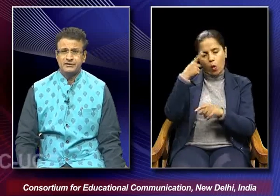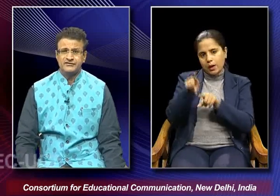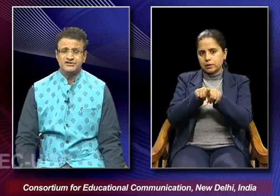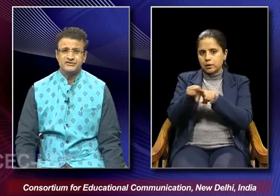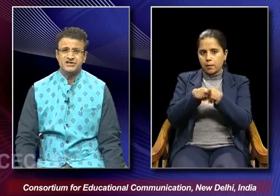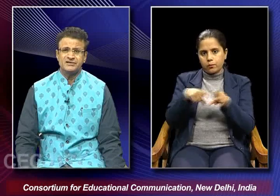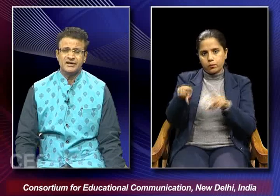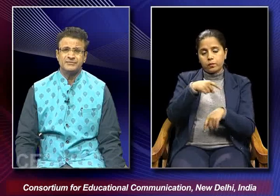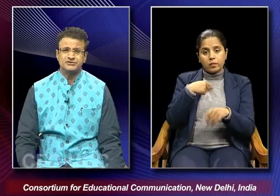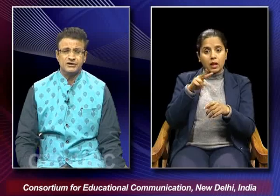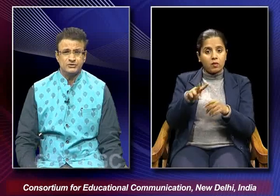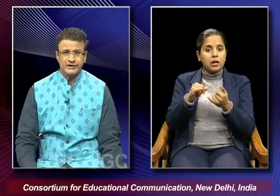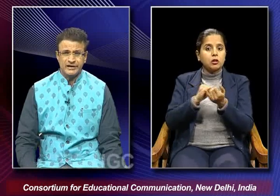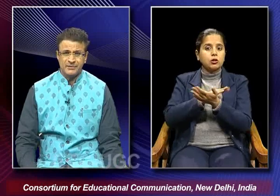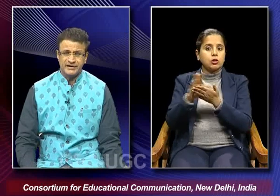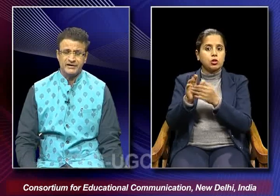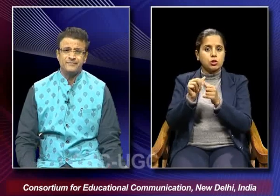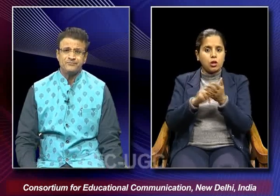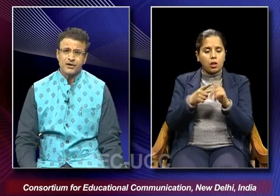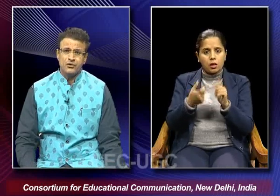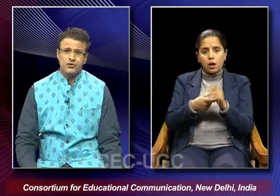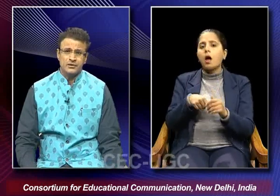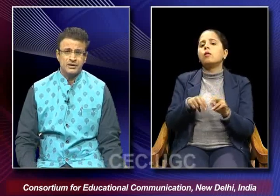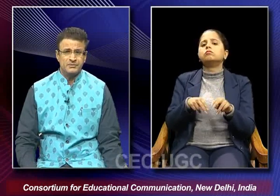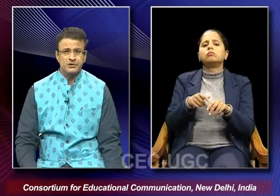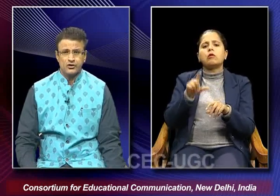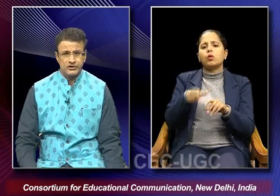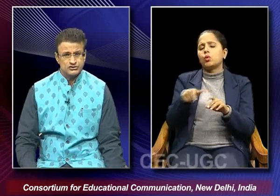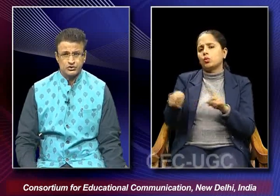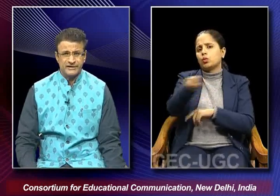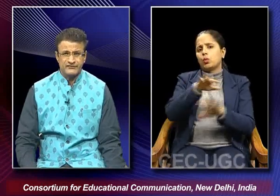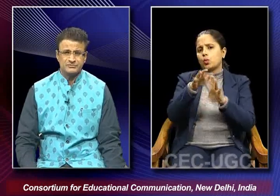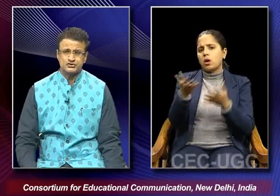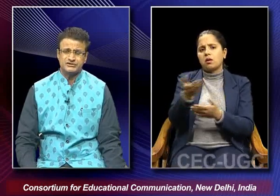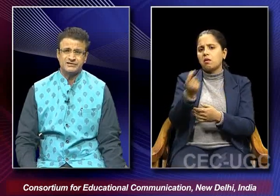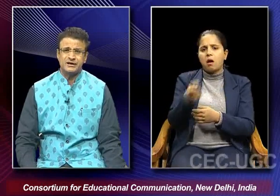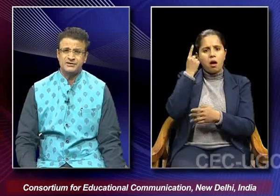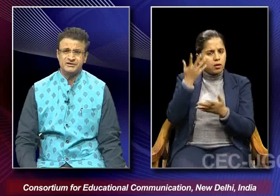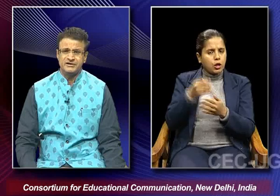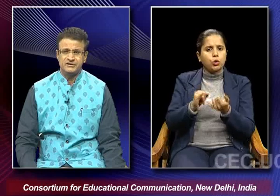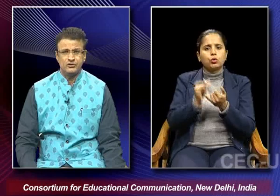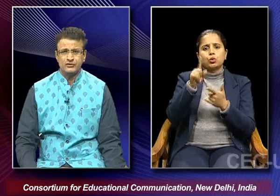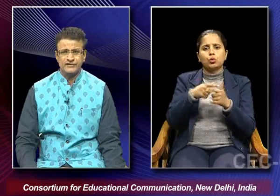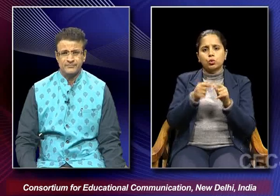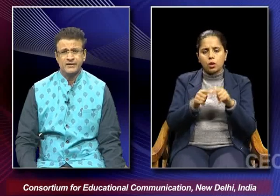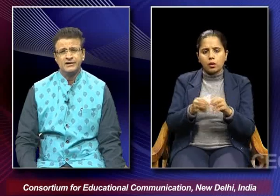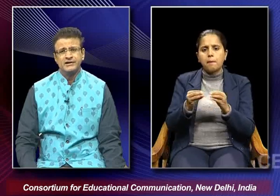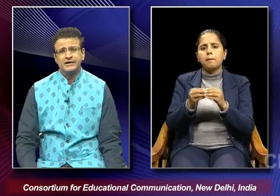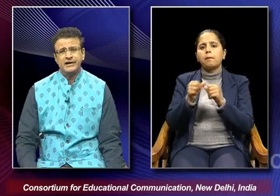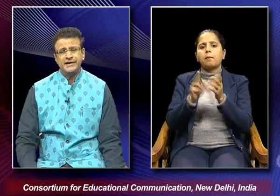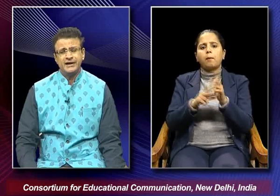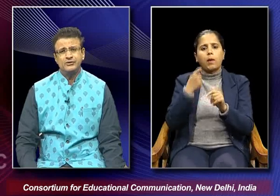vishanta ram's dunya namane or bimal roy so many films sujata bandini all of them